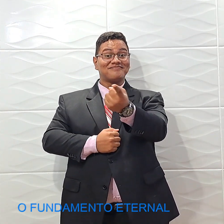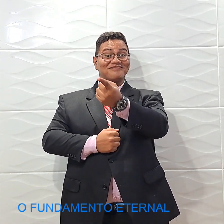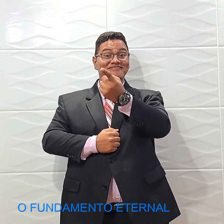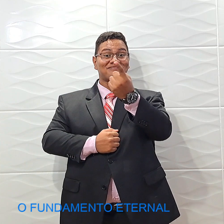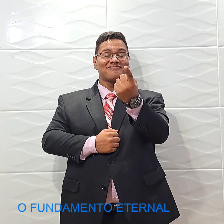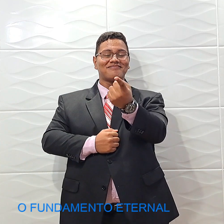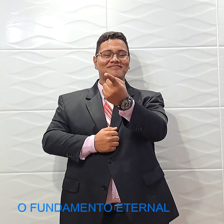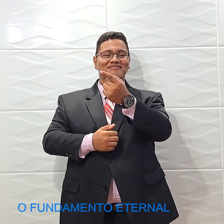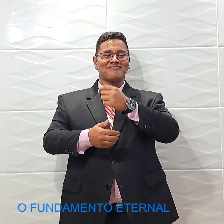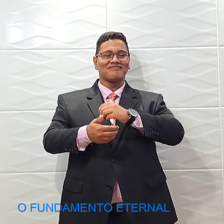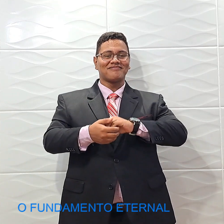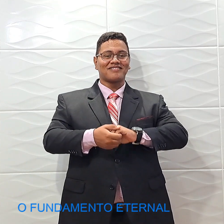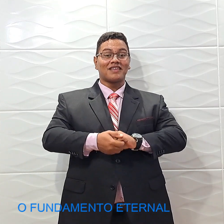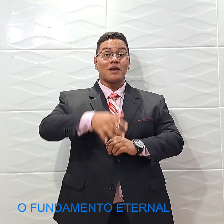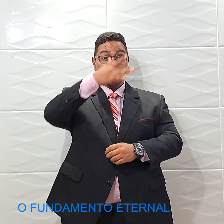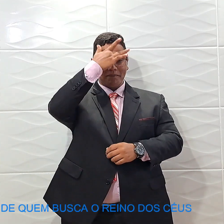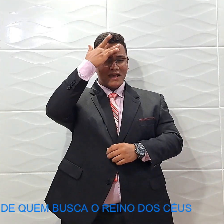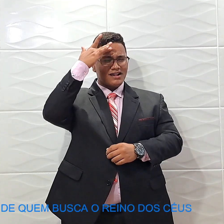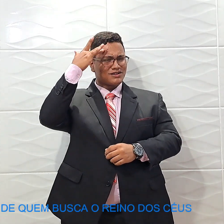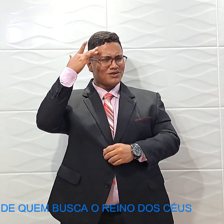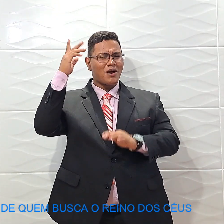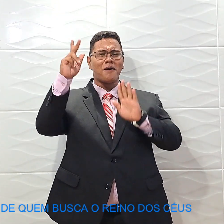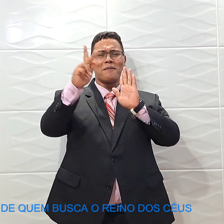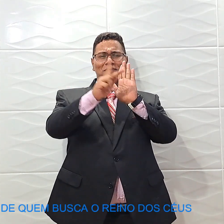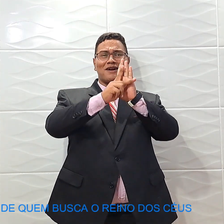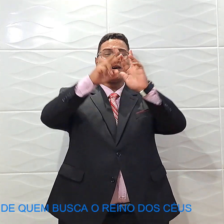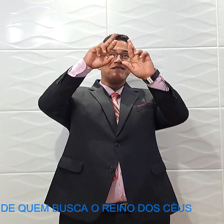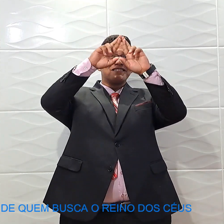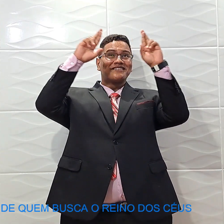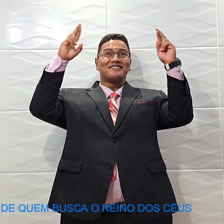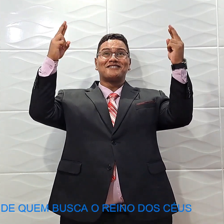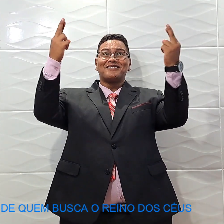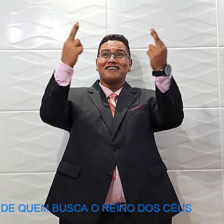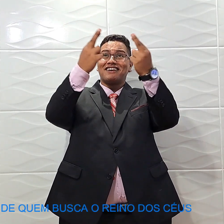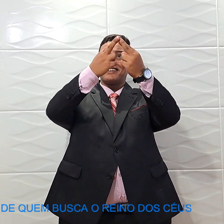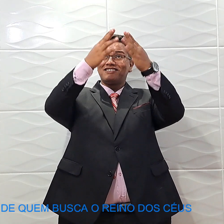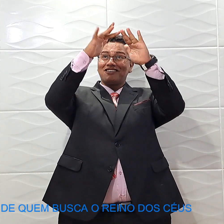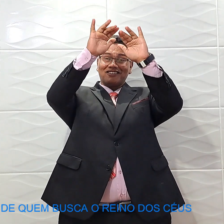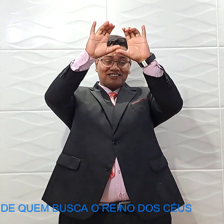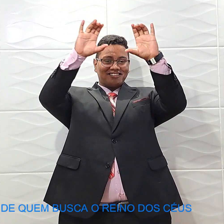de quem busca o reino dos